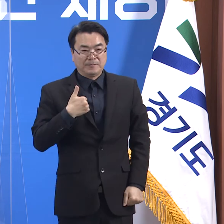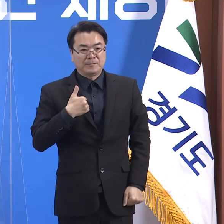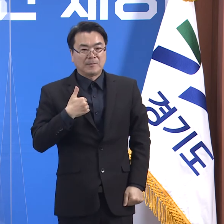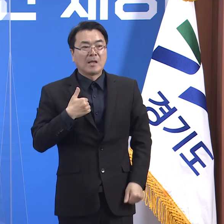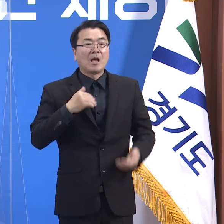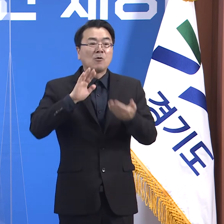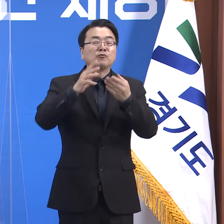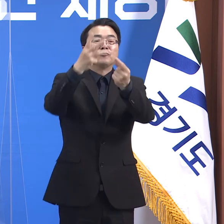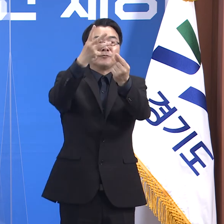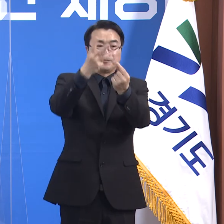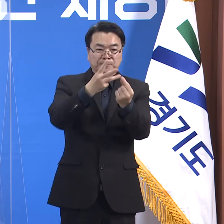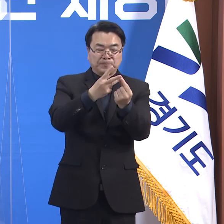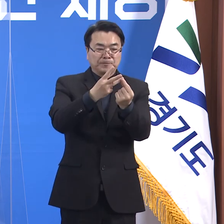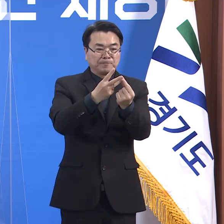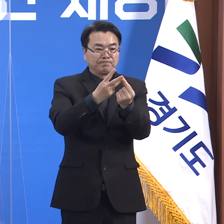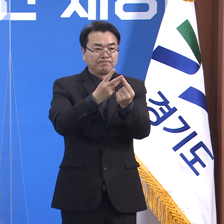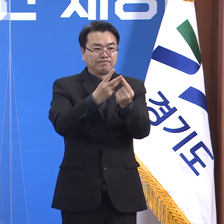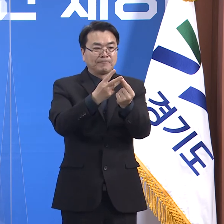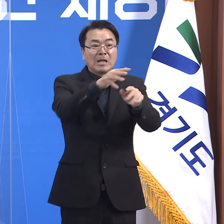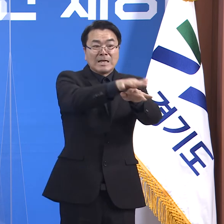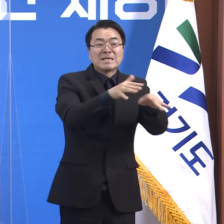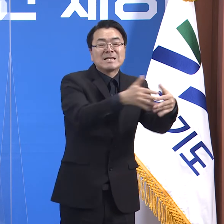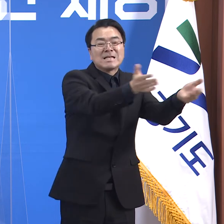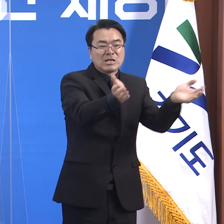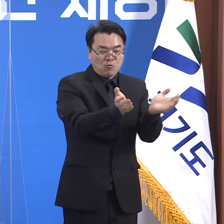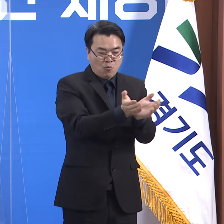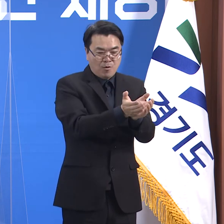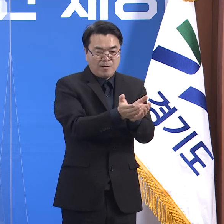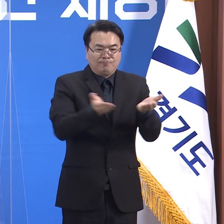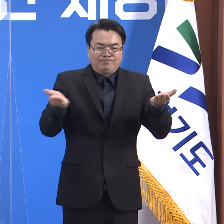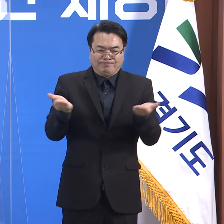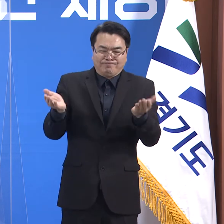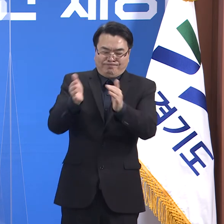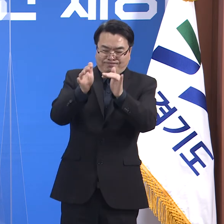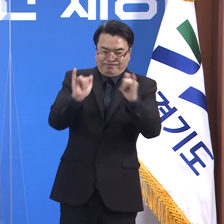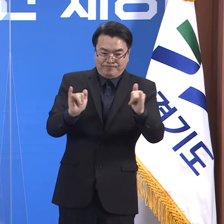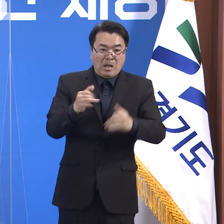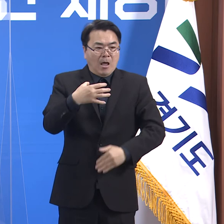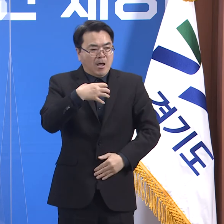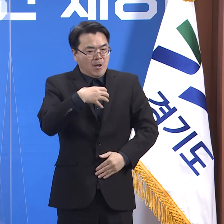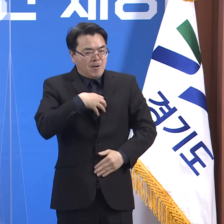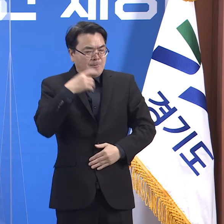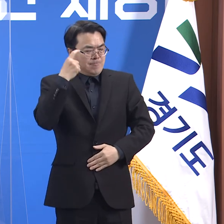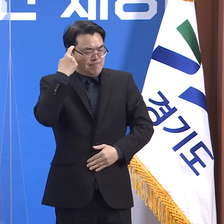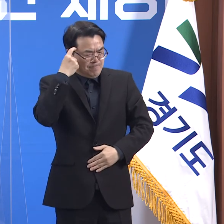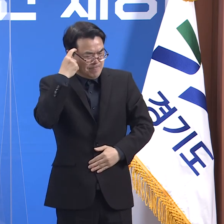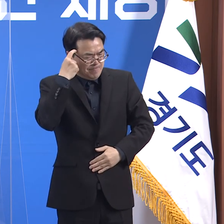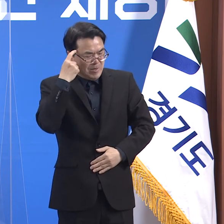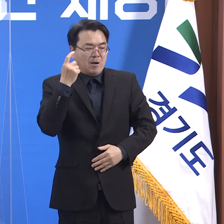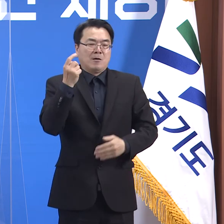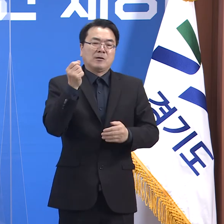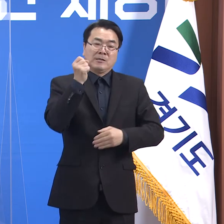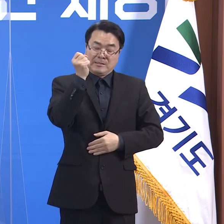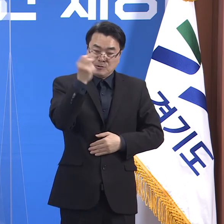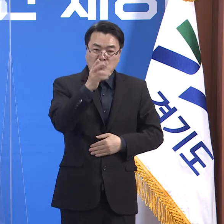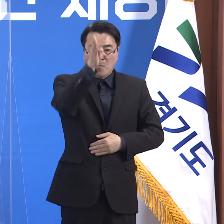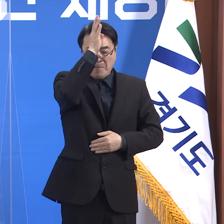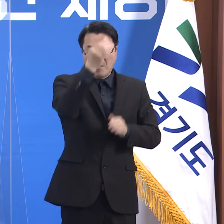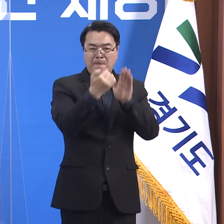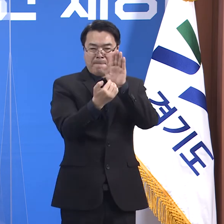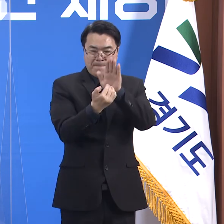해당 기관과 종사자들의 위험인식 개선과 방역수칙 실천 향상 덕분일 것입니다.